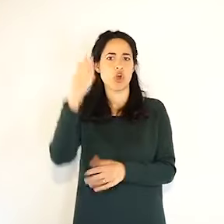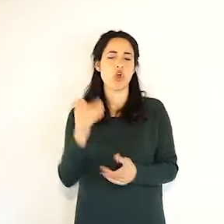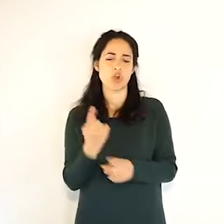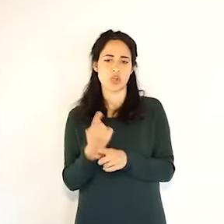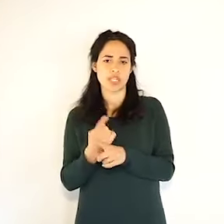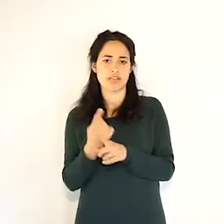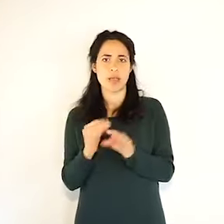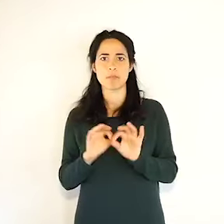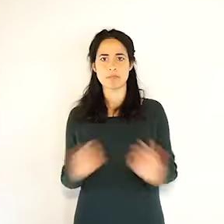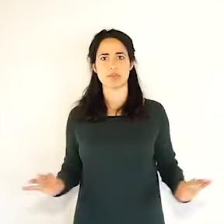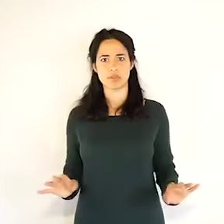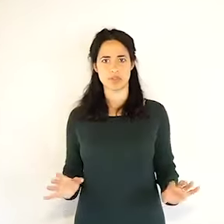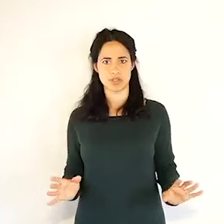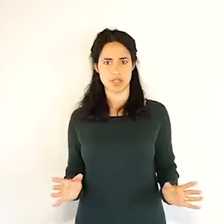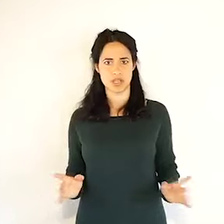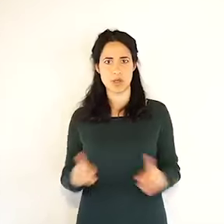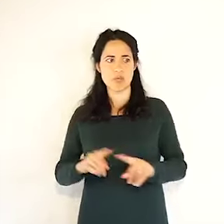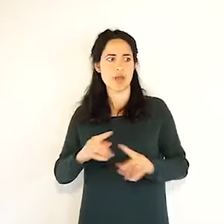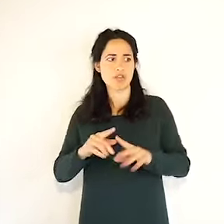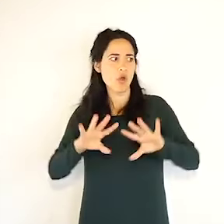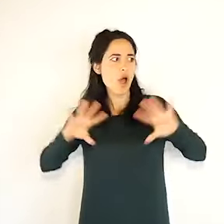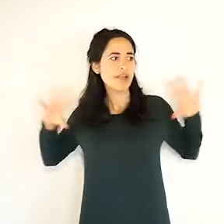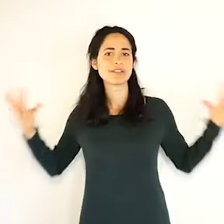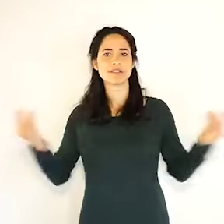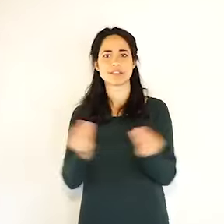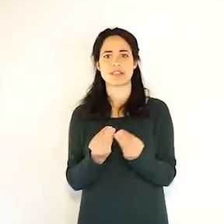quello che facevano prima del